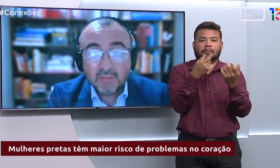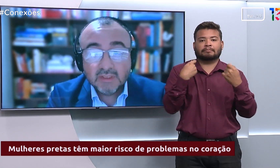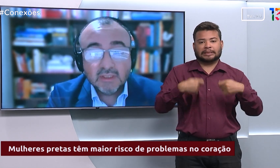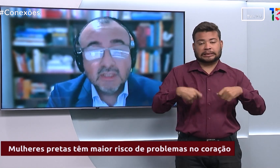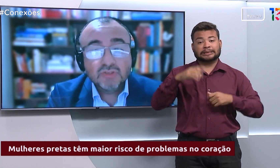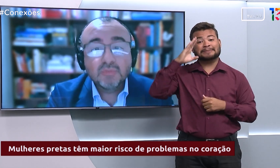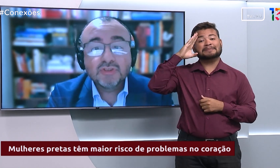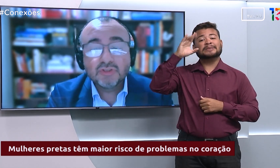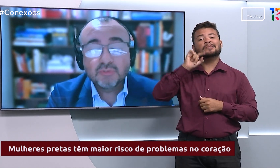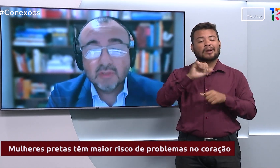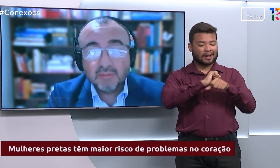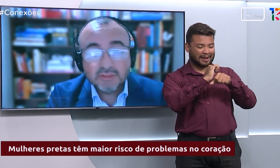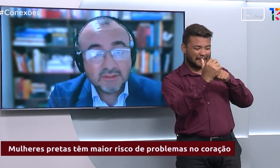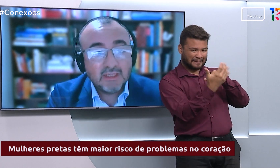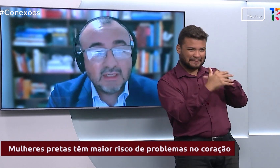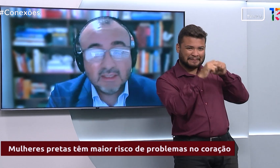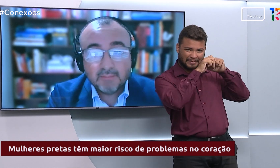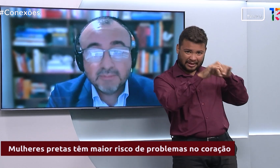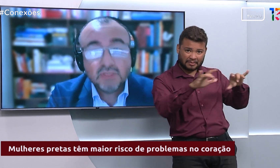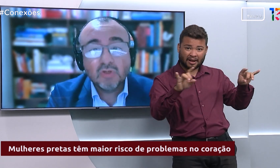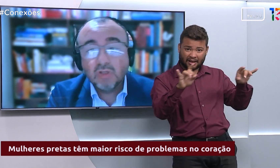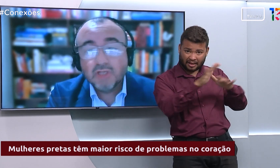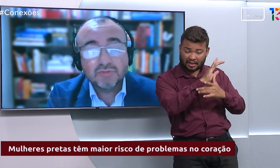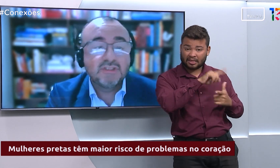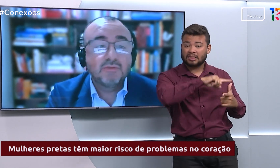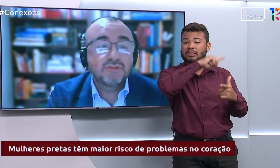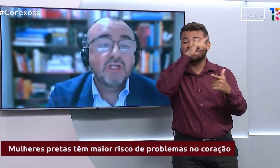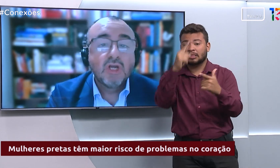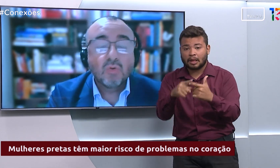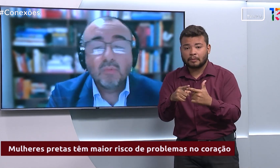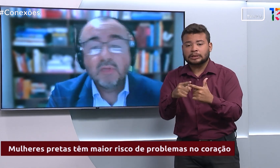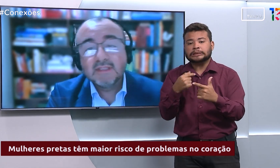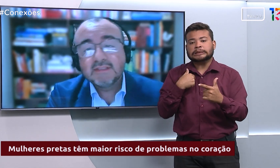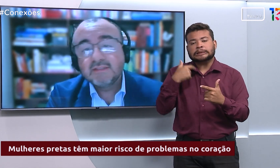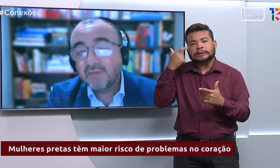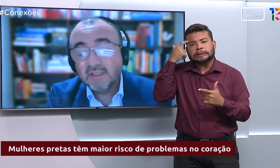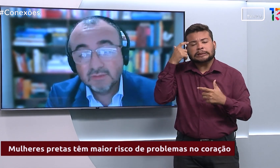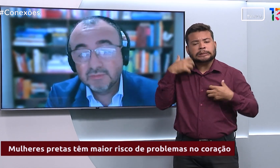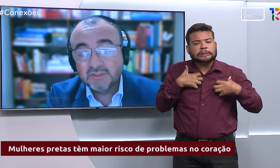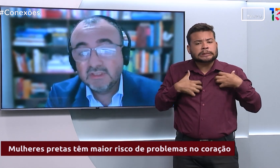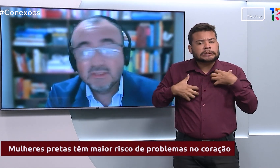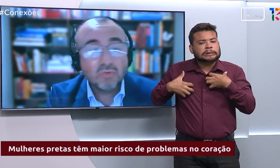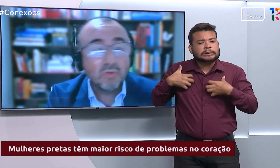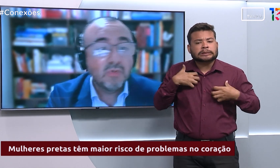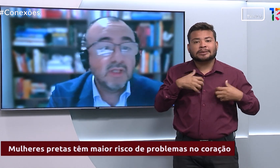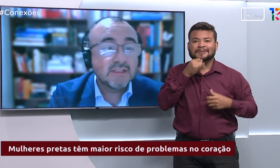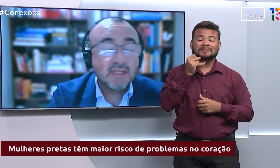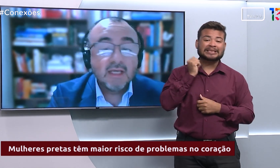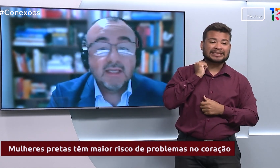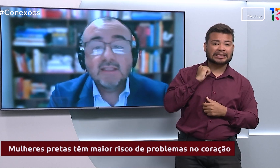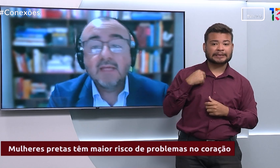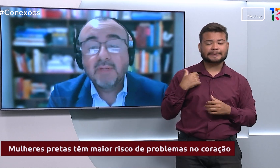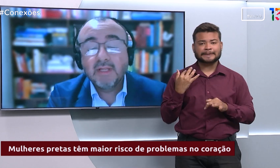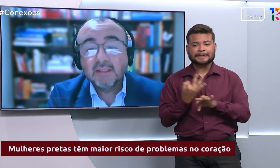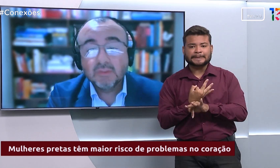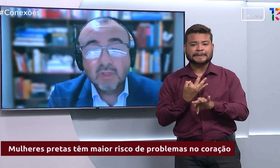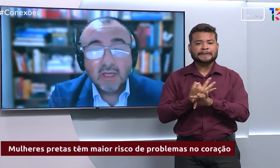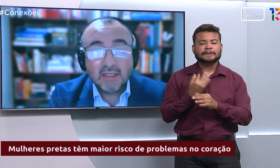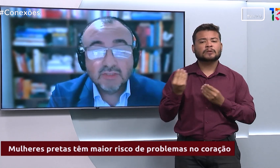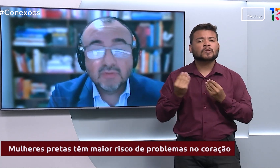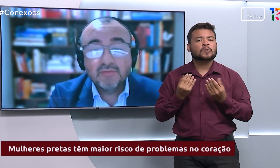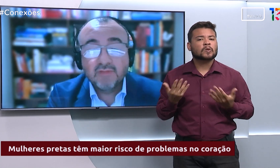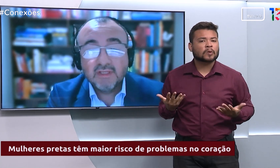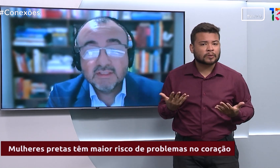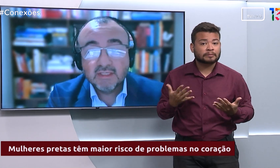pandemia, sobre os seus problemas psicológicos de saúde. Como elas enfrentam o estresse? Como elas interpretam